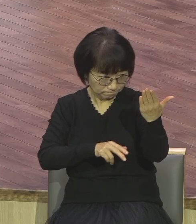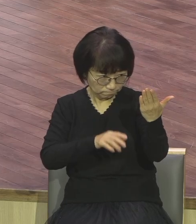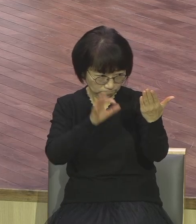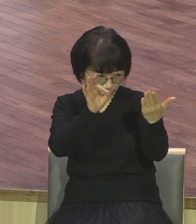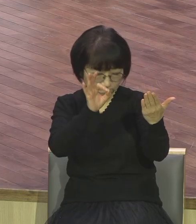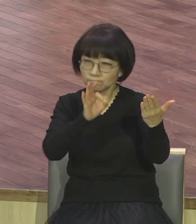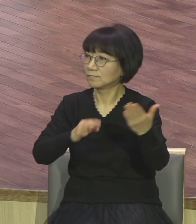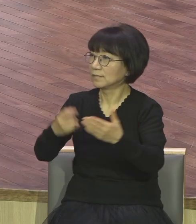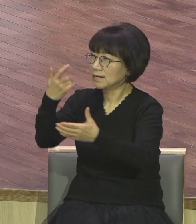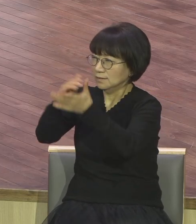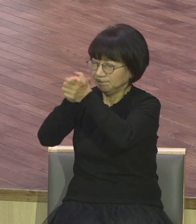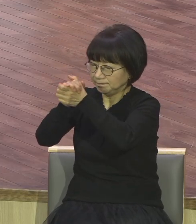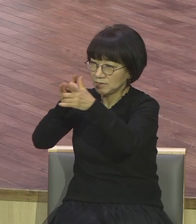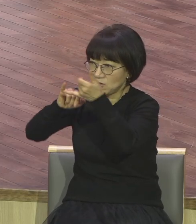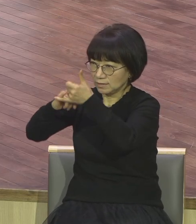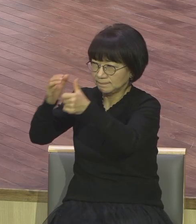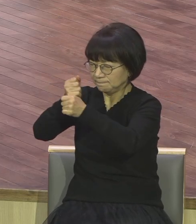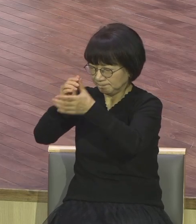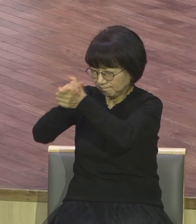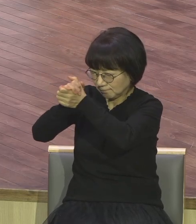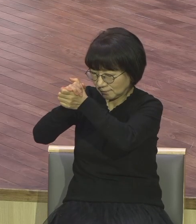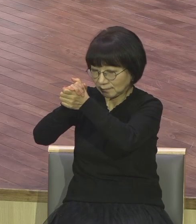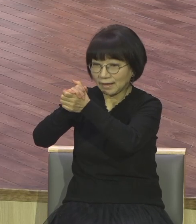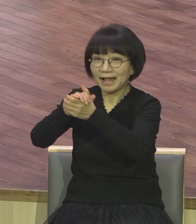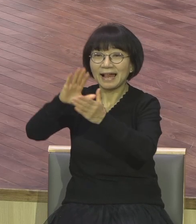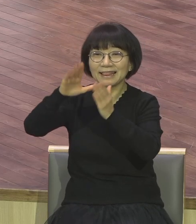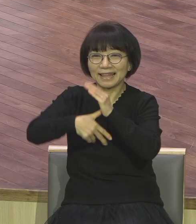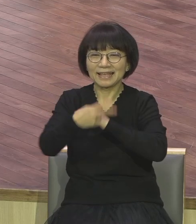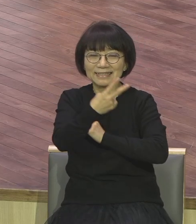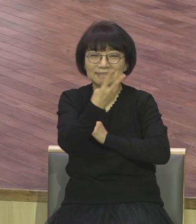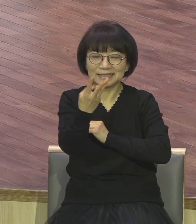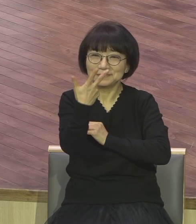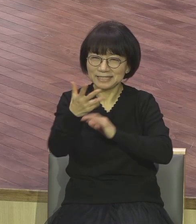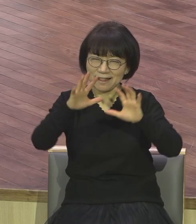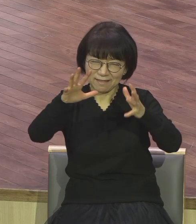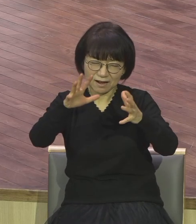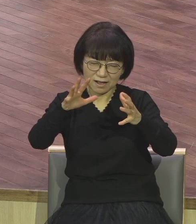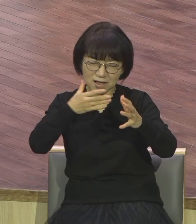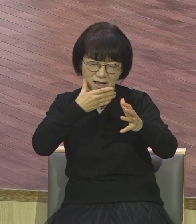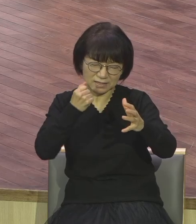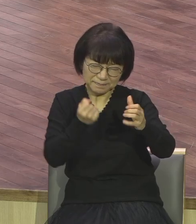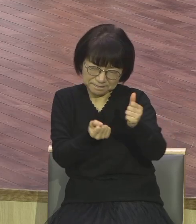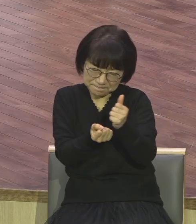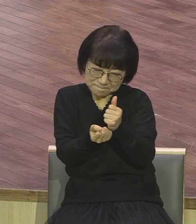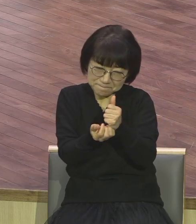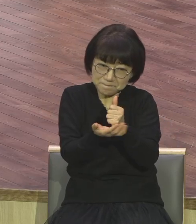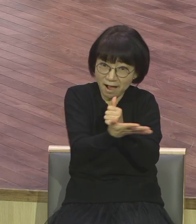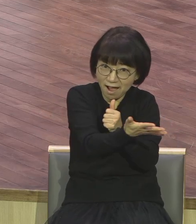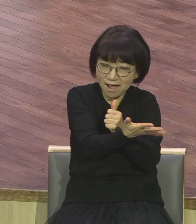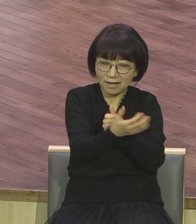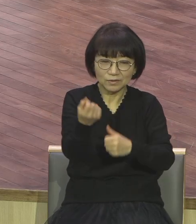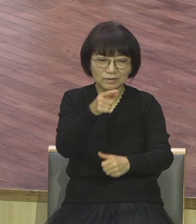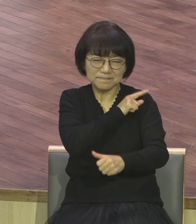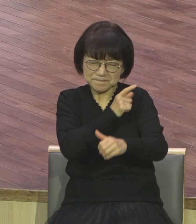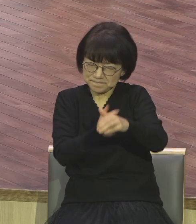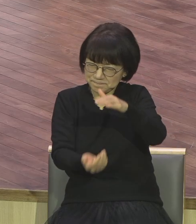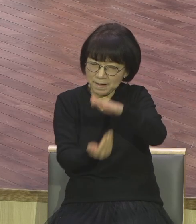현장을 움직이는 보좌의 축복을 여러분만 체험하게 되고 2, 3, 7 치유 서밋의 자리에 여러분만 서게 된단 말이에요